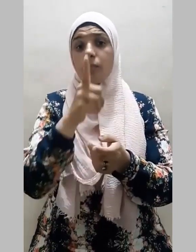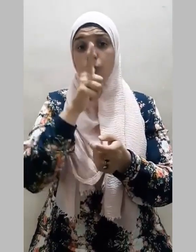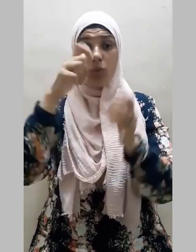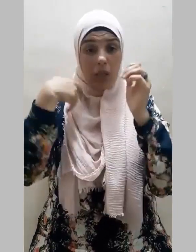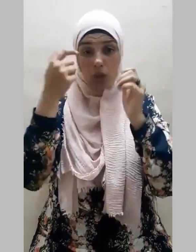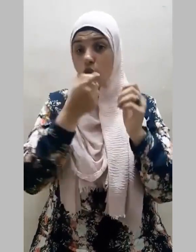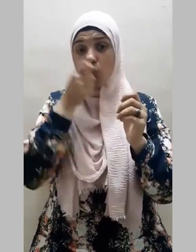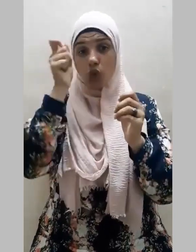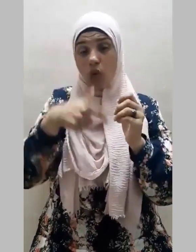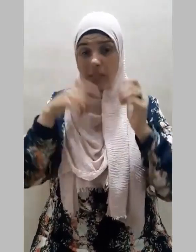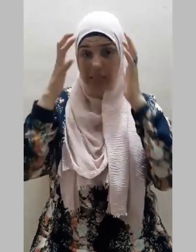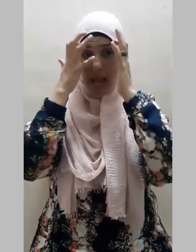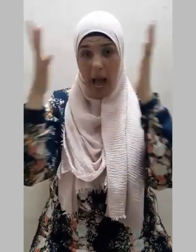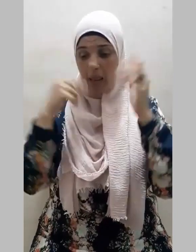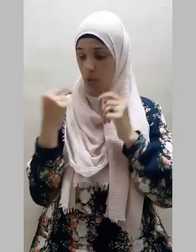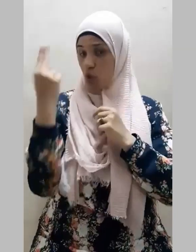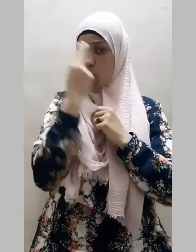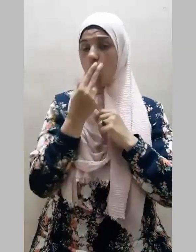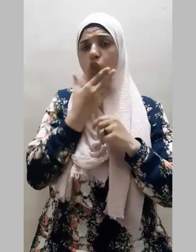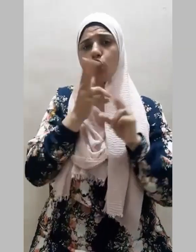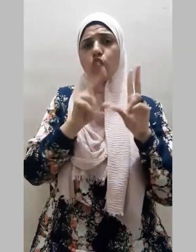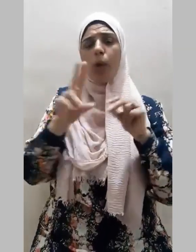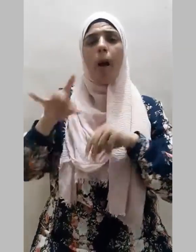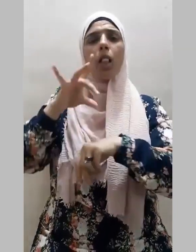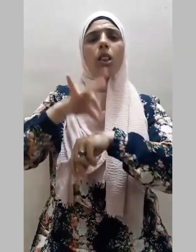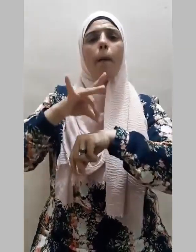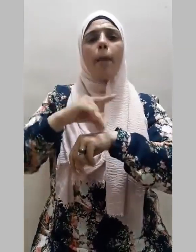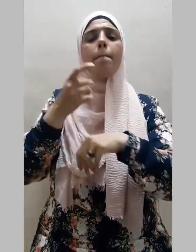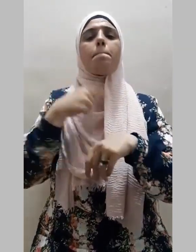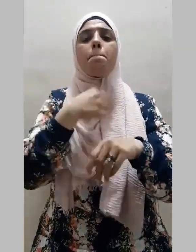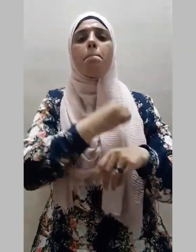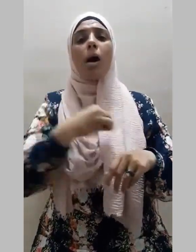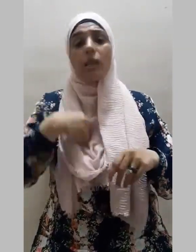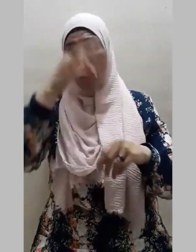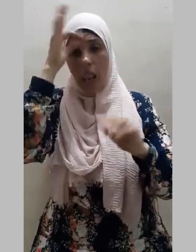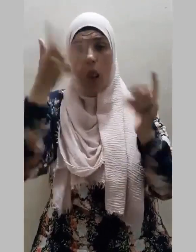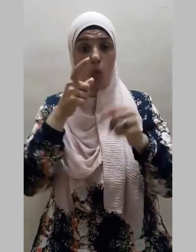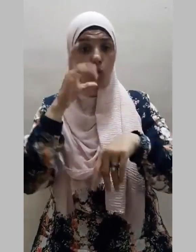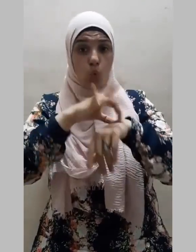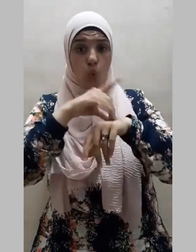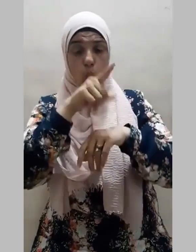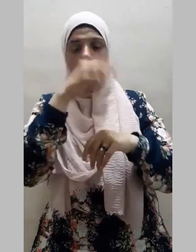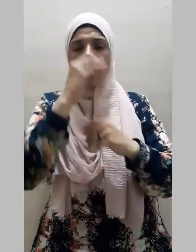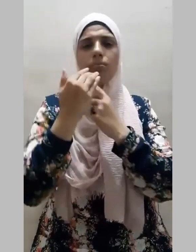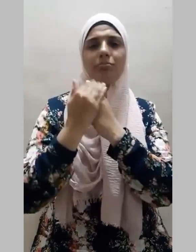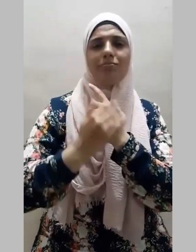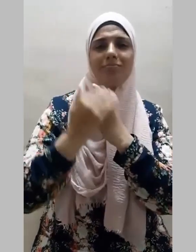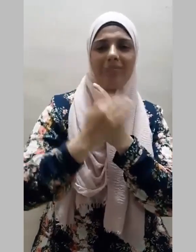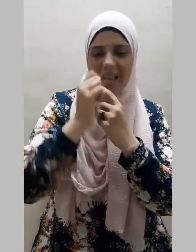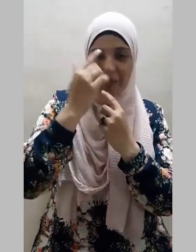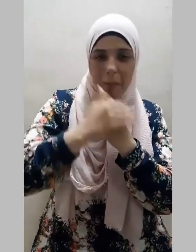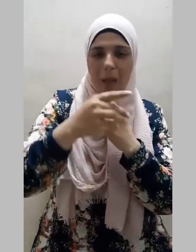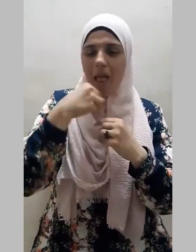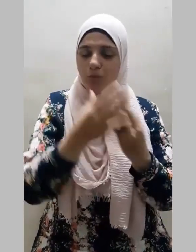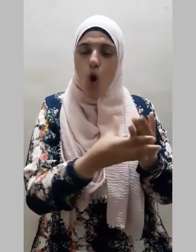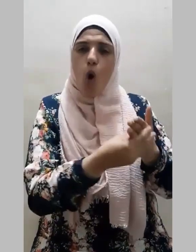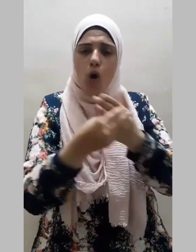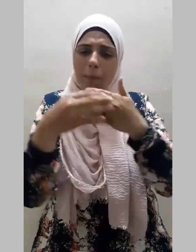السائل كالصبيب للمريض لا بد أن يحنو عليه وأن يأخذ بيده إلى